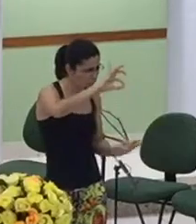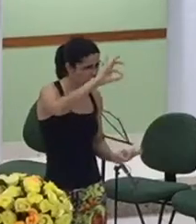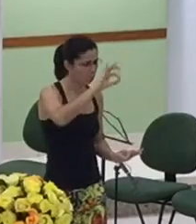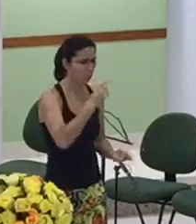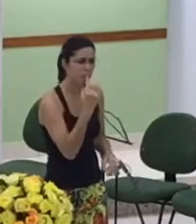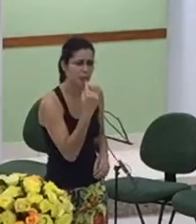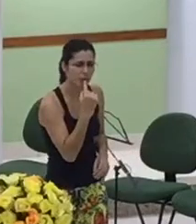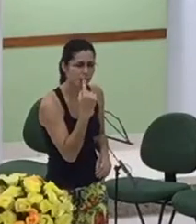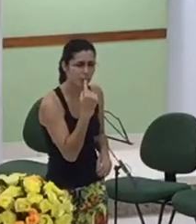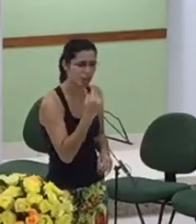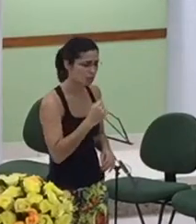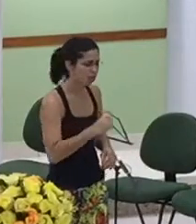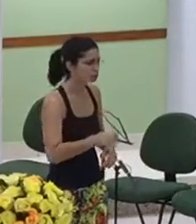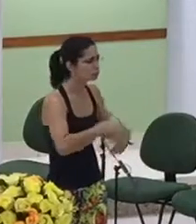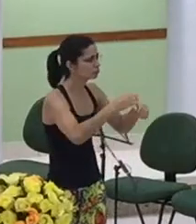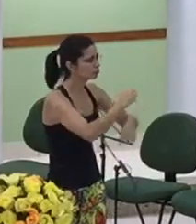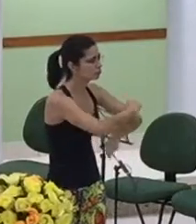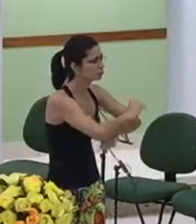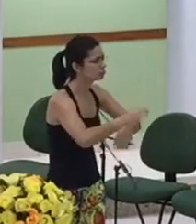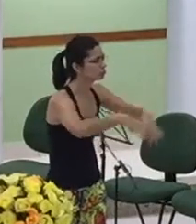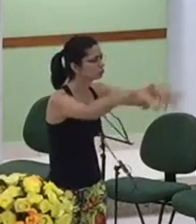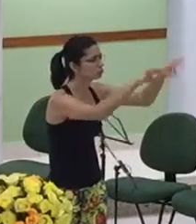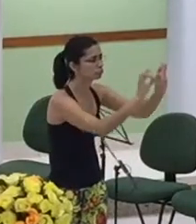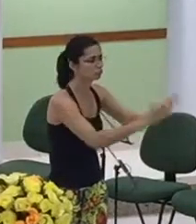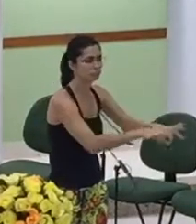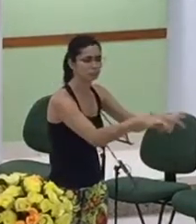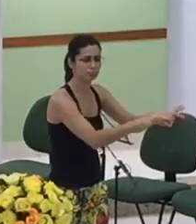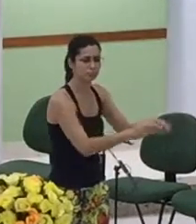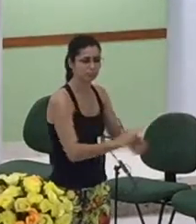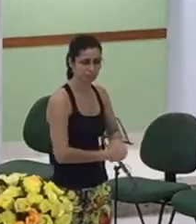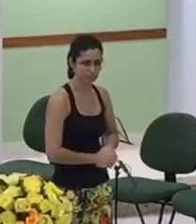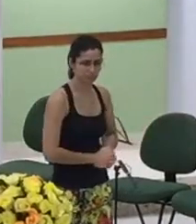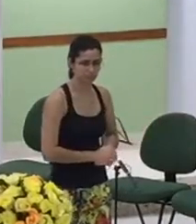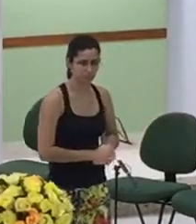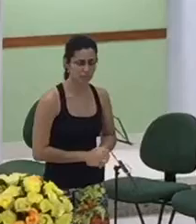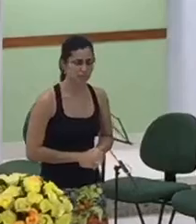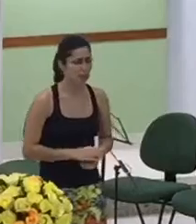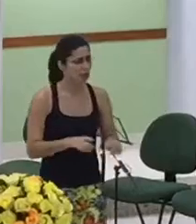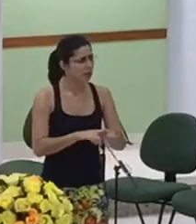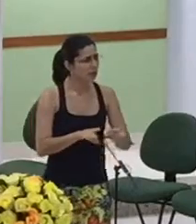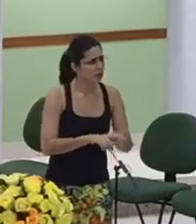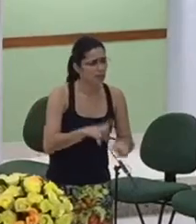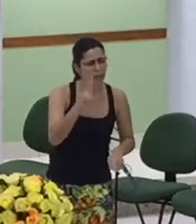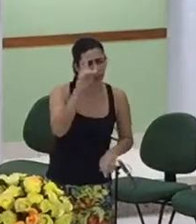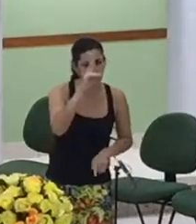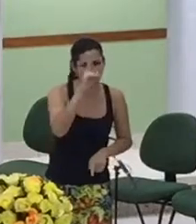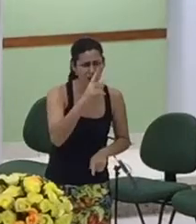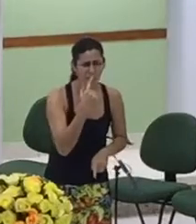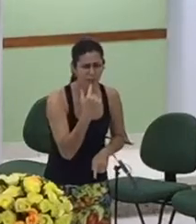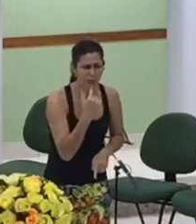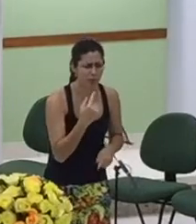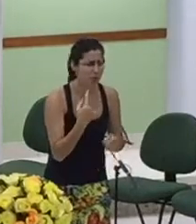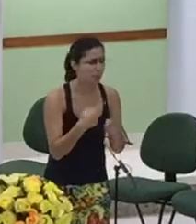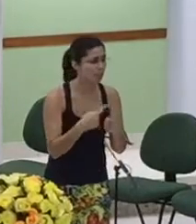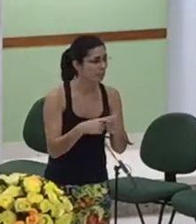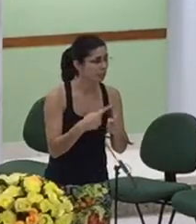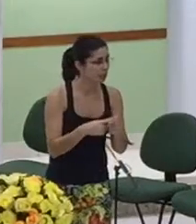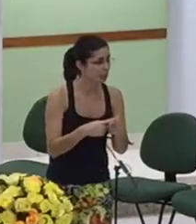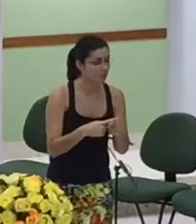páscoa quando os judeus quando os hebreus tiveram que pintar os umbrais nas formas de vermelho para que o anjo devorador não